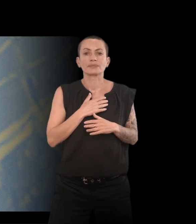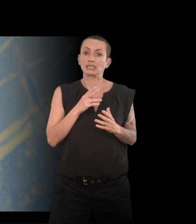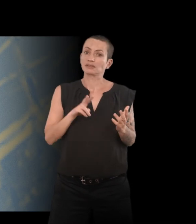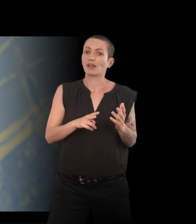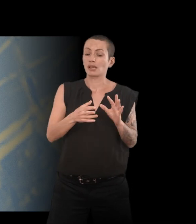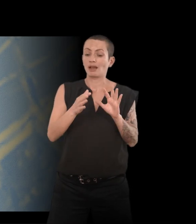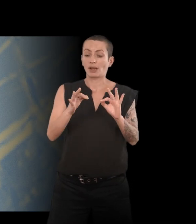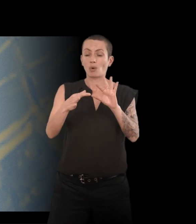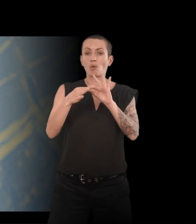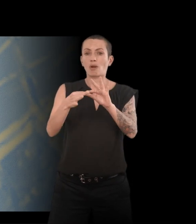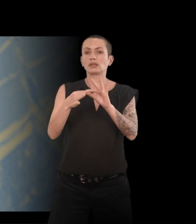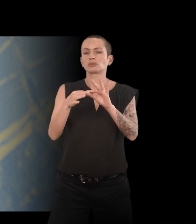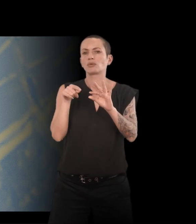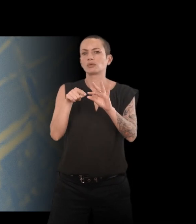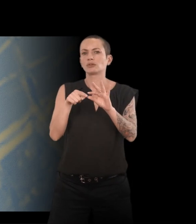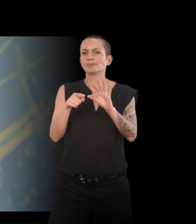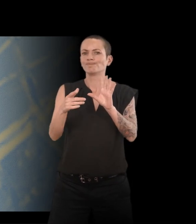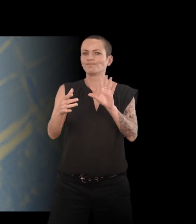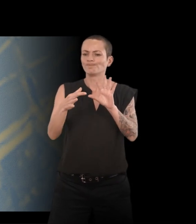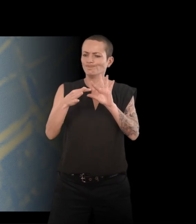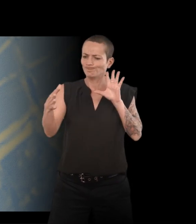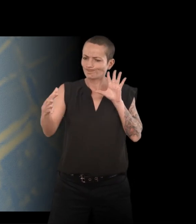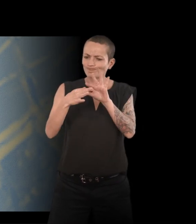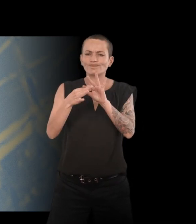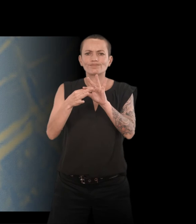relation est sans doute investie d'une manière